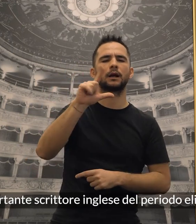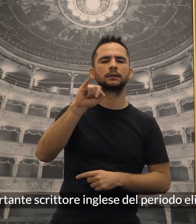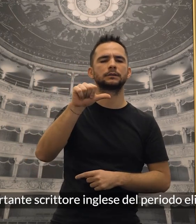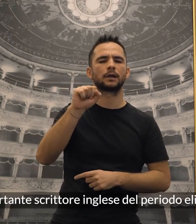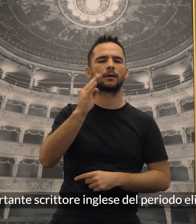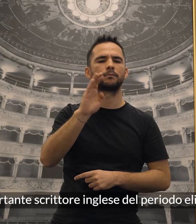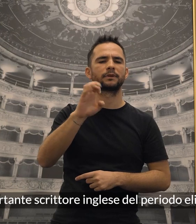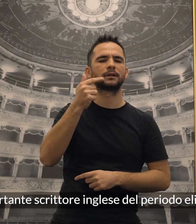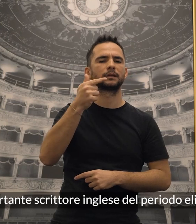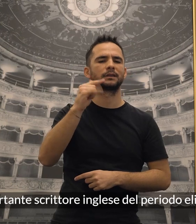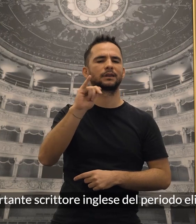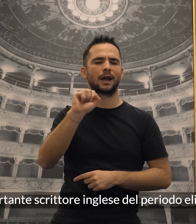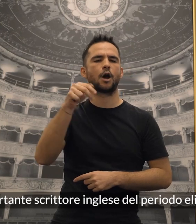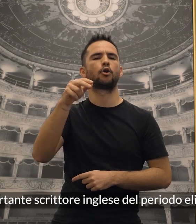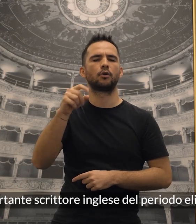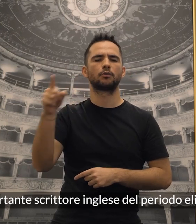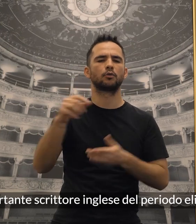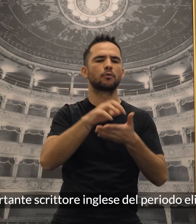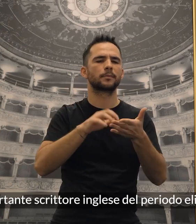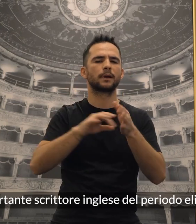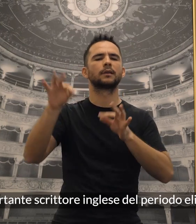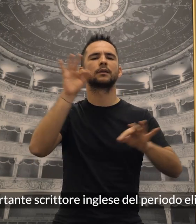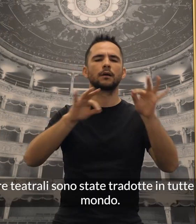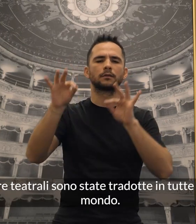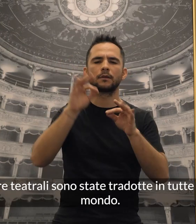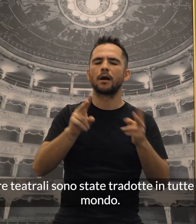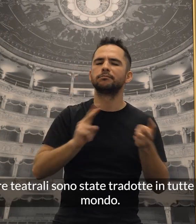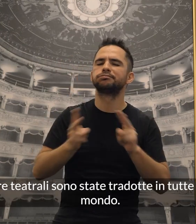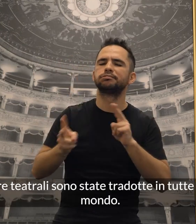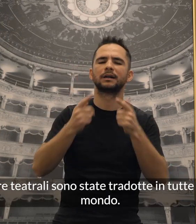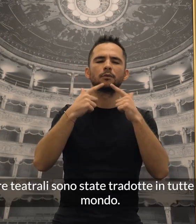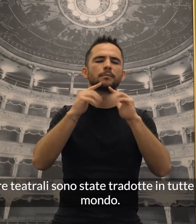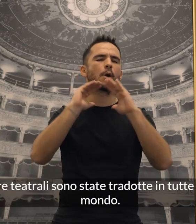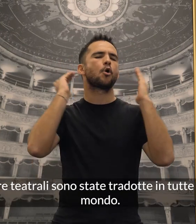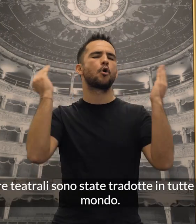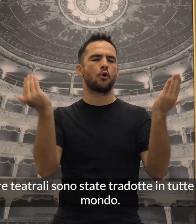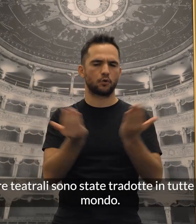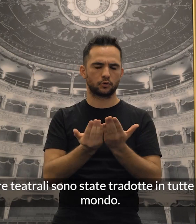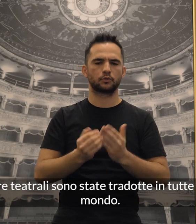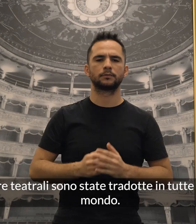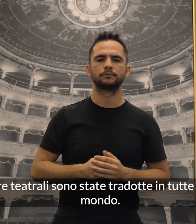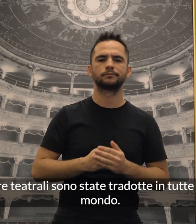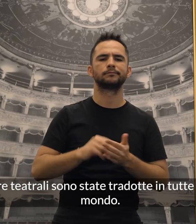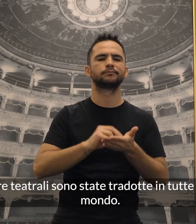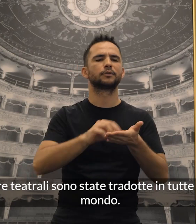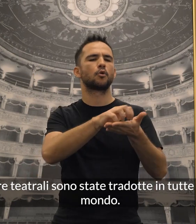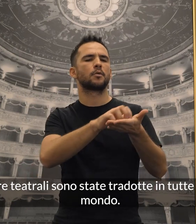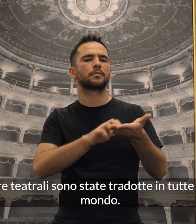scrittore inglese del periodo elisabettiano. Le sue opere teatrali sono state tradotte in tutte le lingue del mondo.